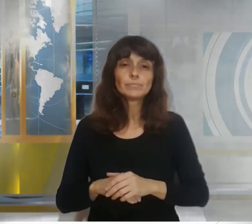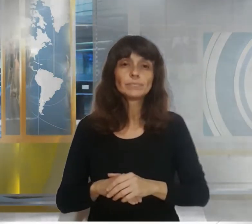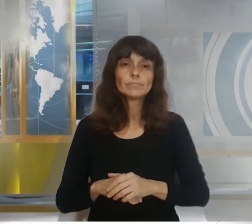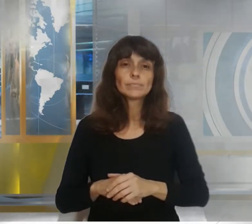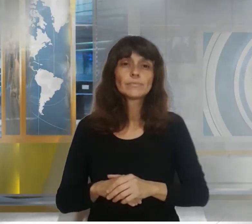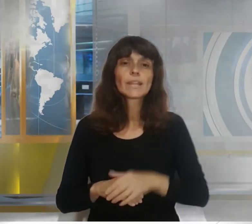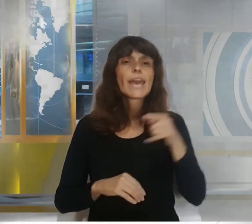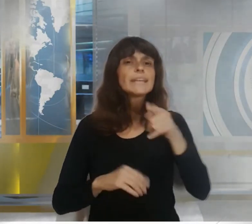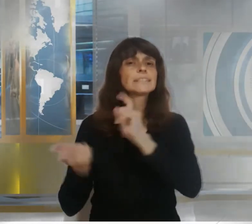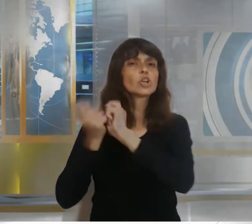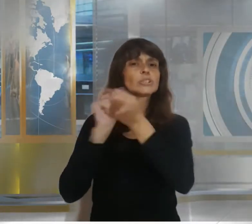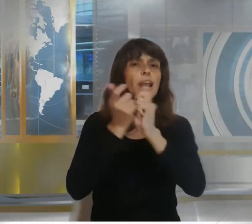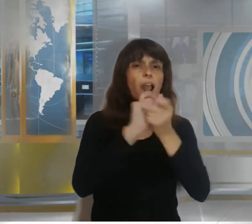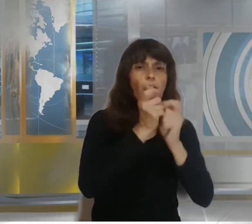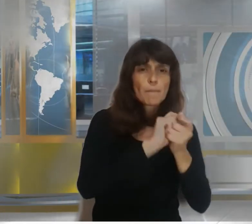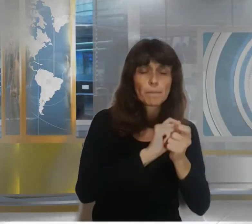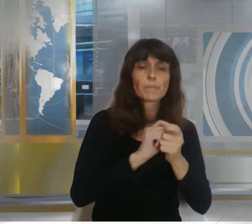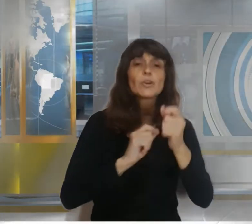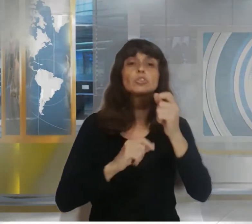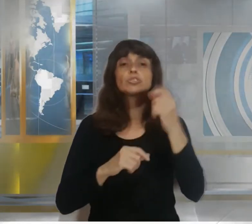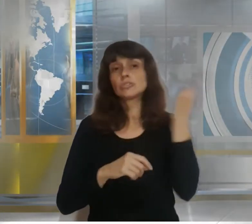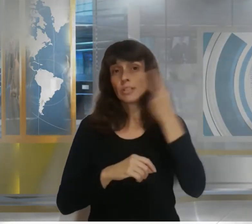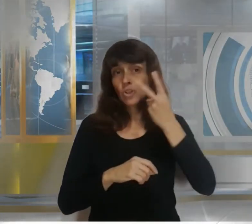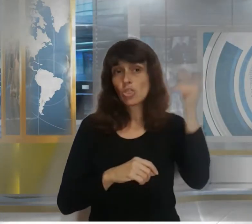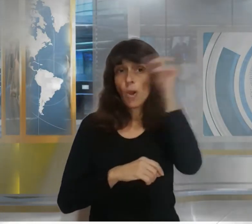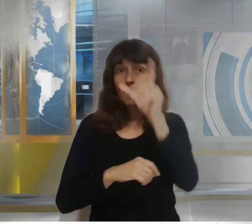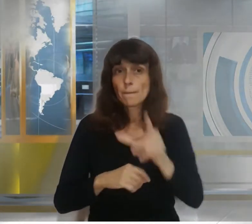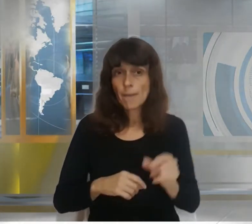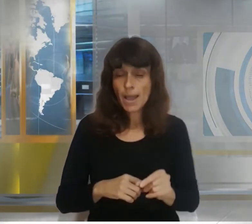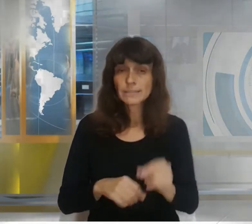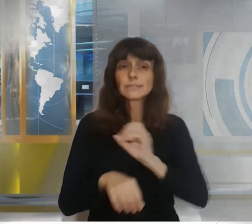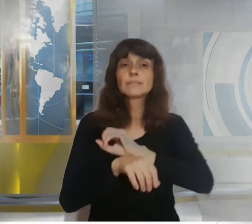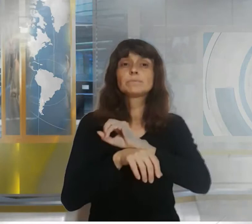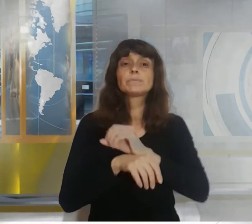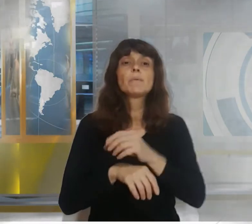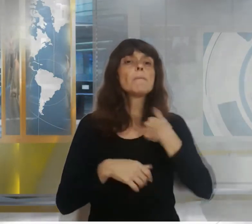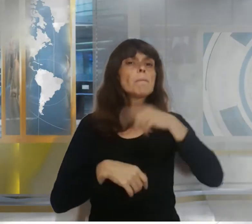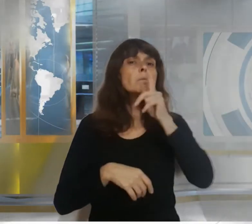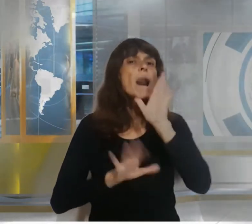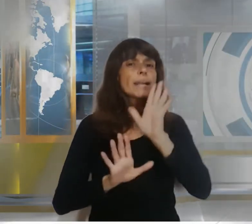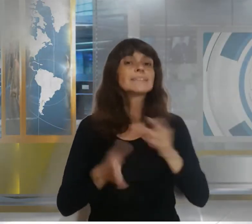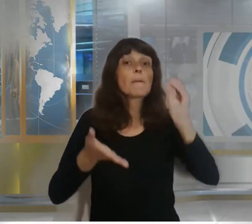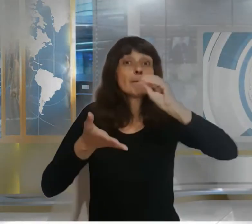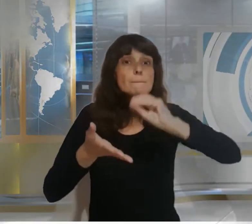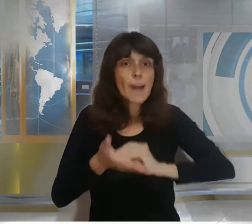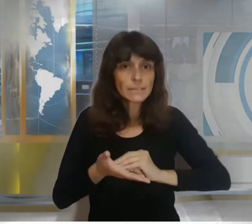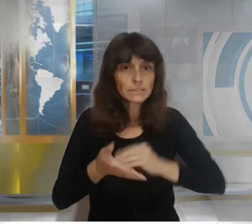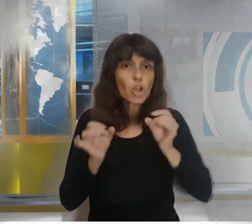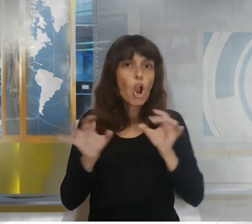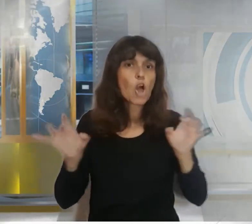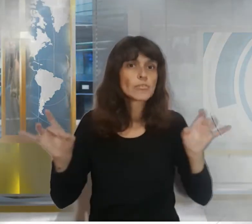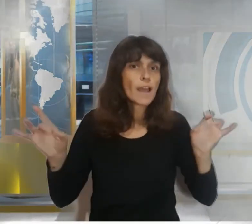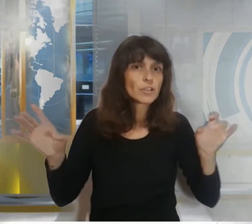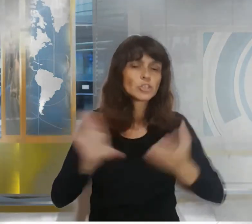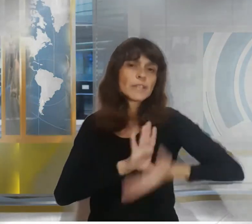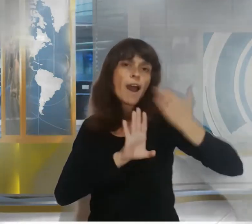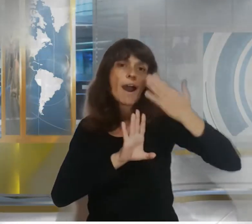las variantes británicas y sudafricana del coronavirus son más contagiosas que la cepa original que